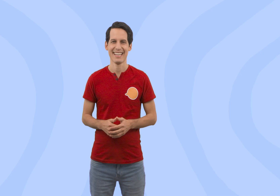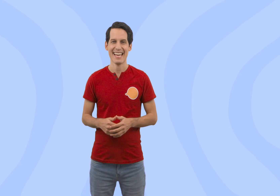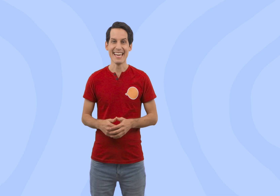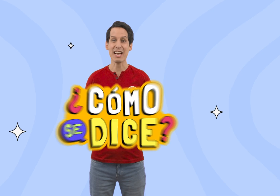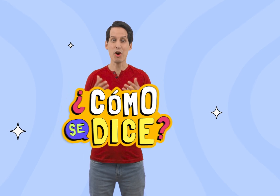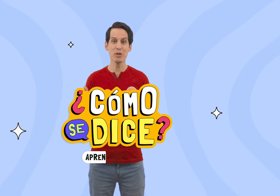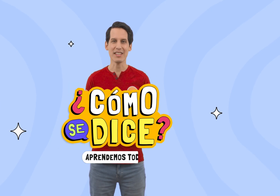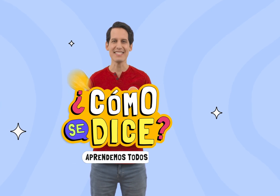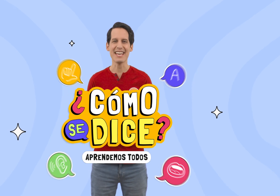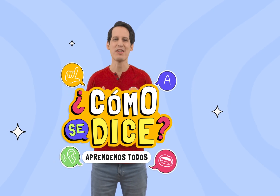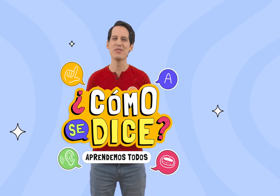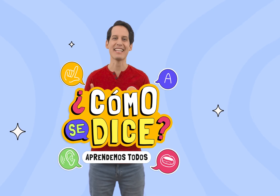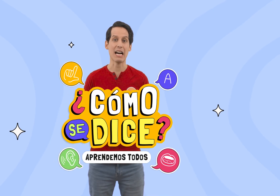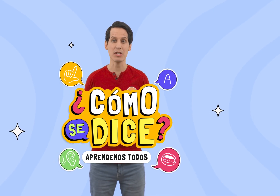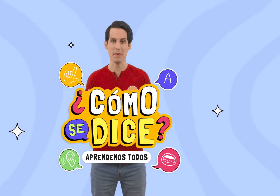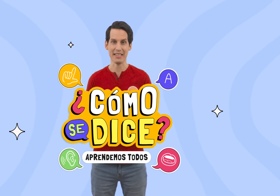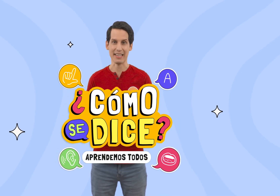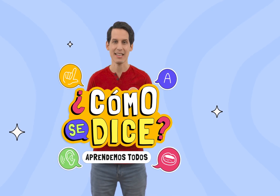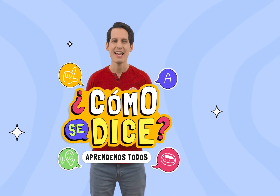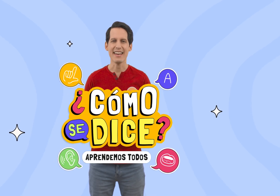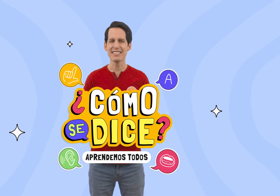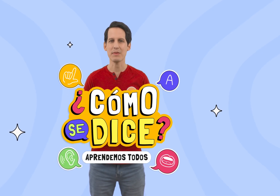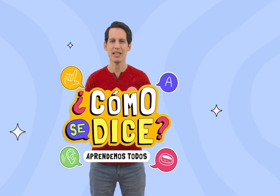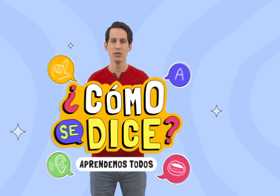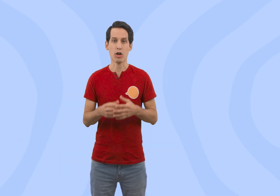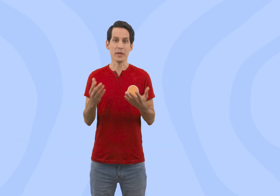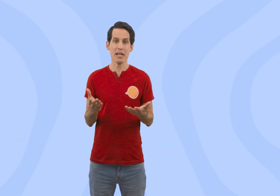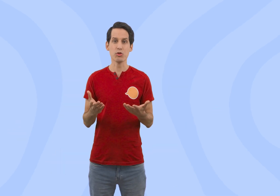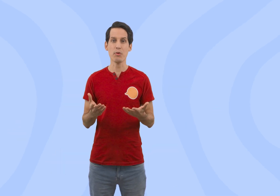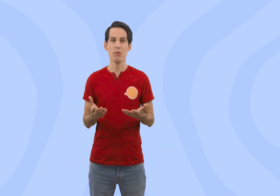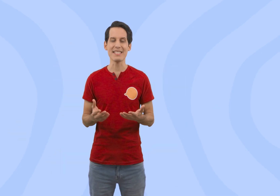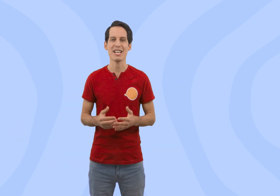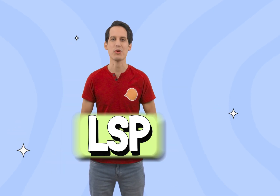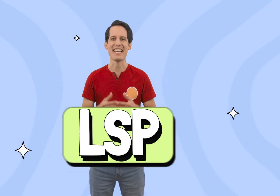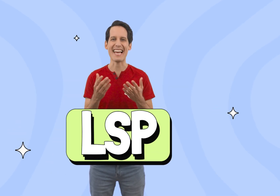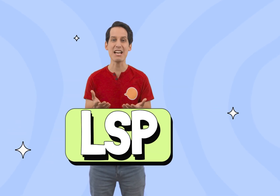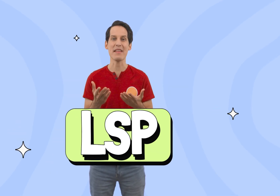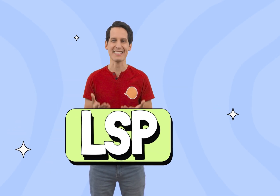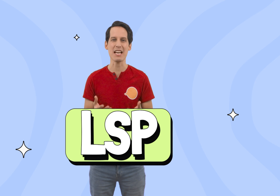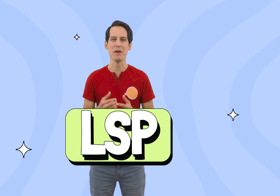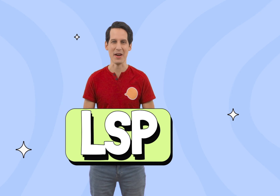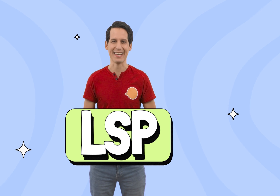En ¿Cómo se dice? Nunca dejamos de aprender. En este video descubriremos un poco más sobre la lengua de señas peruana.